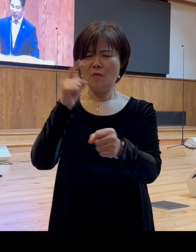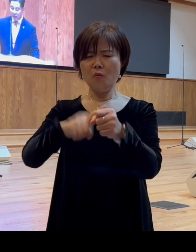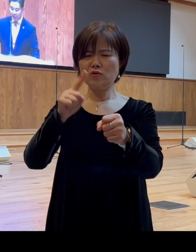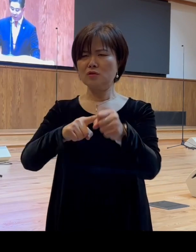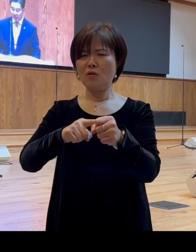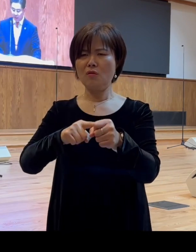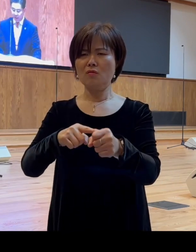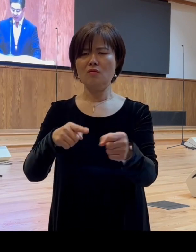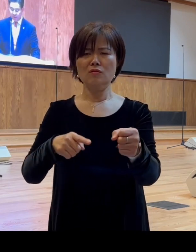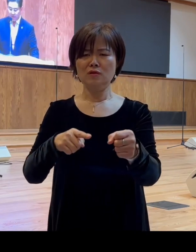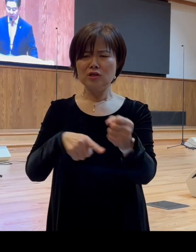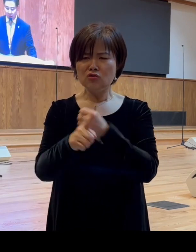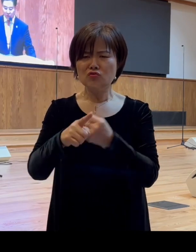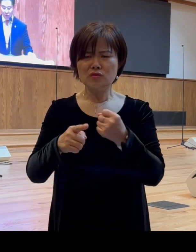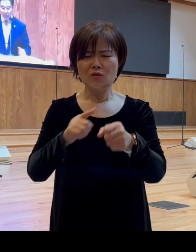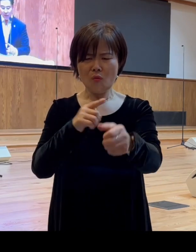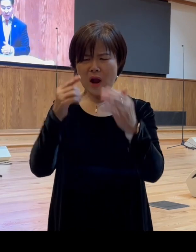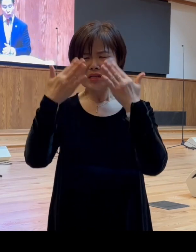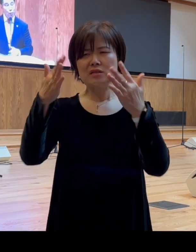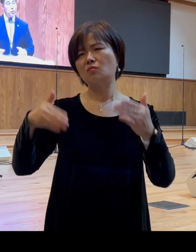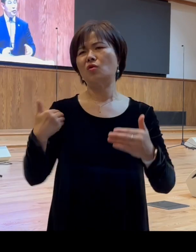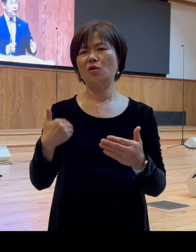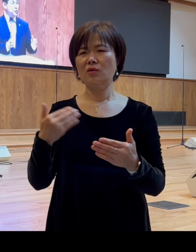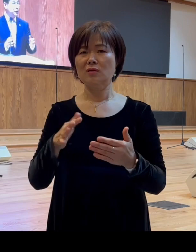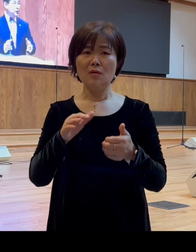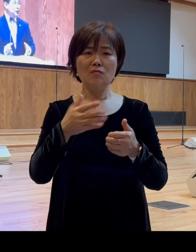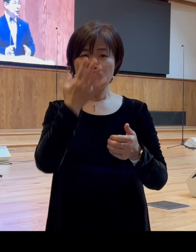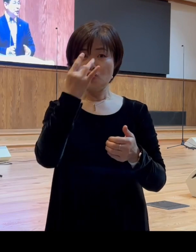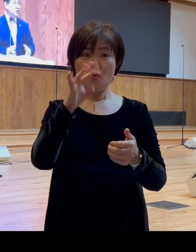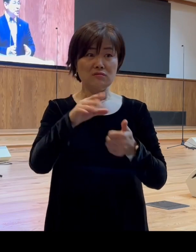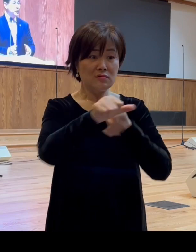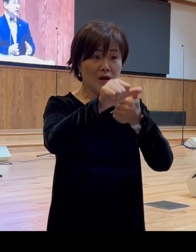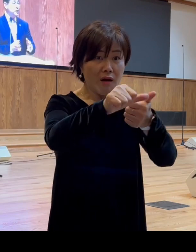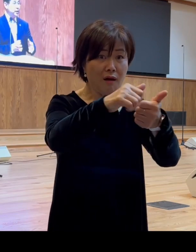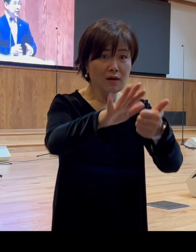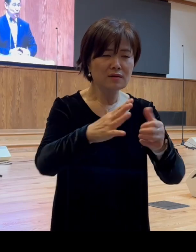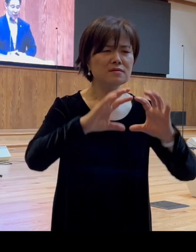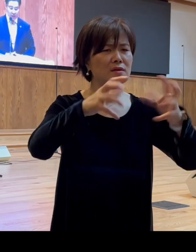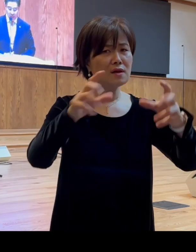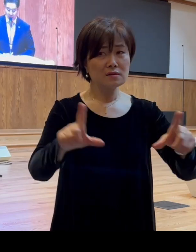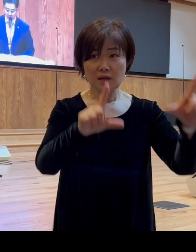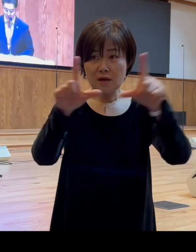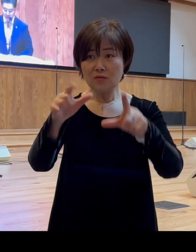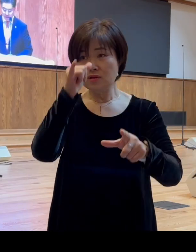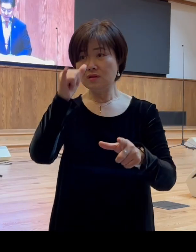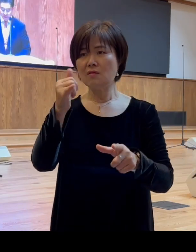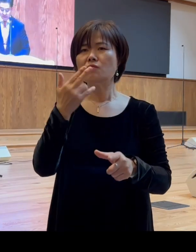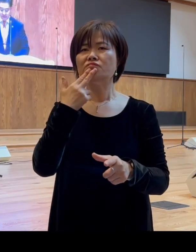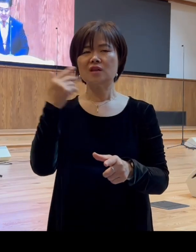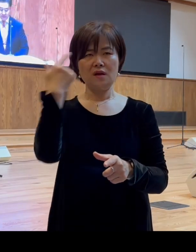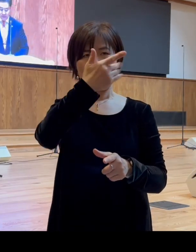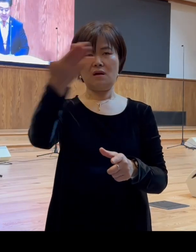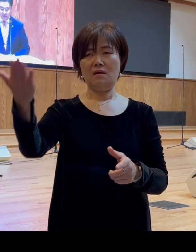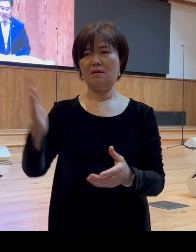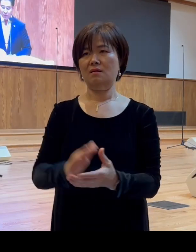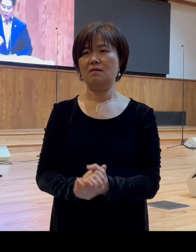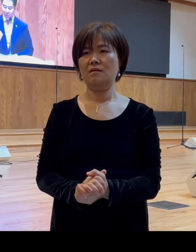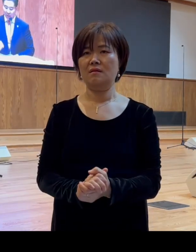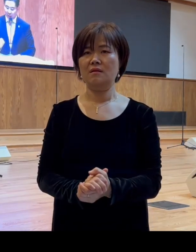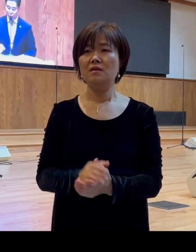못한 채 정말 그렇게 휩쓸려서 세상을 살아가고 있지는 않습니까 그럼 정말 기도하면서